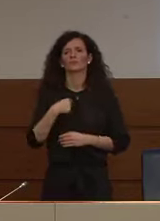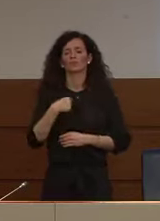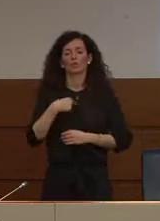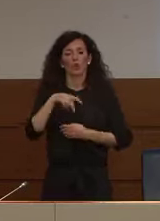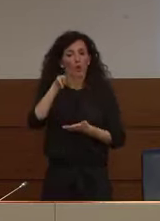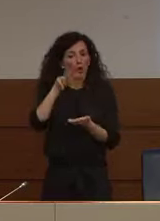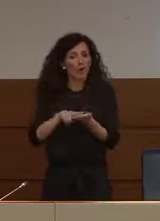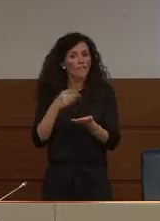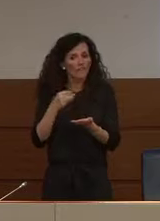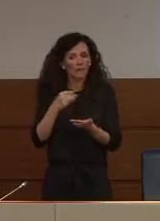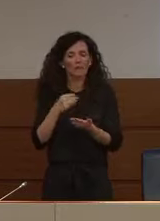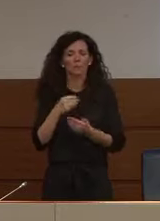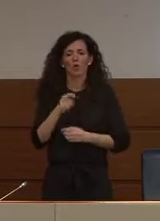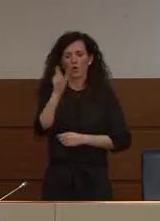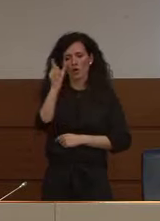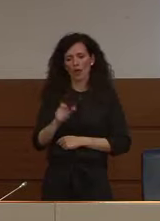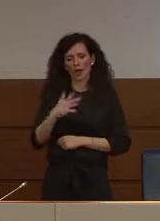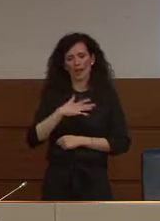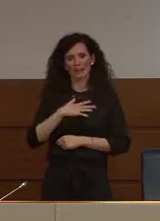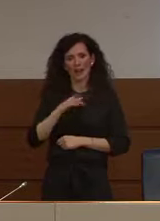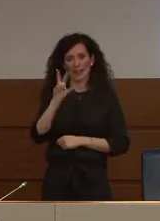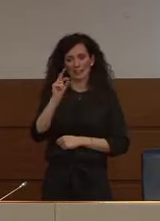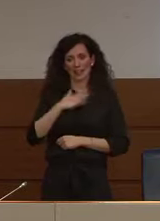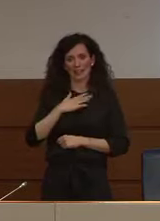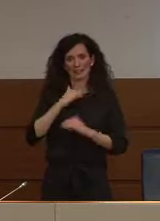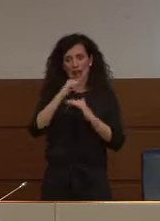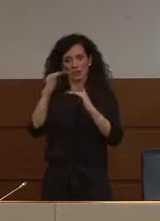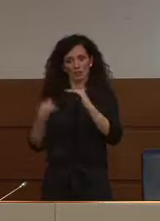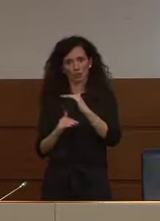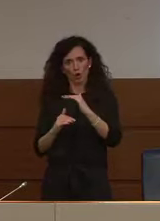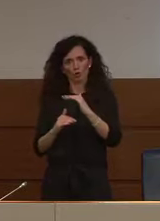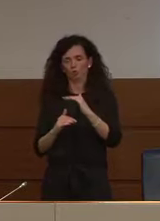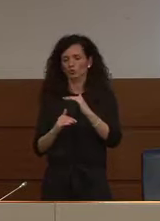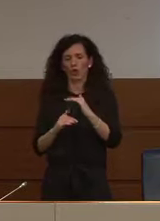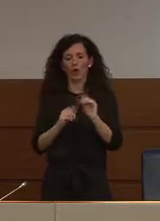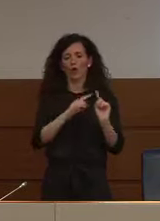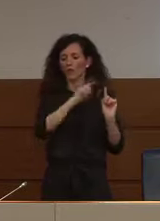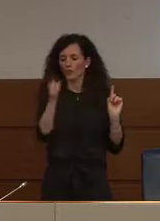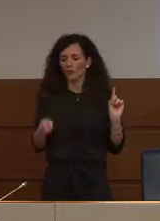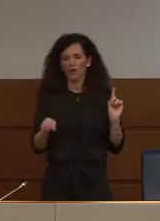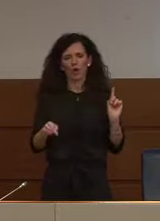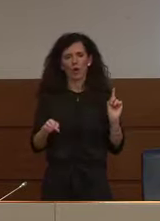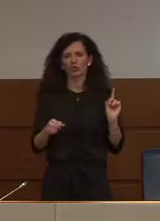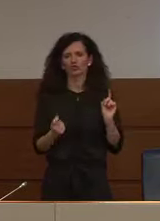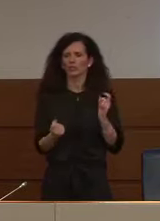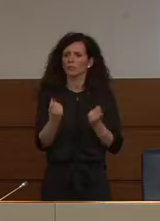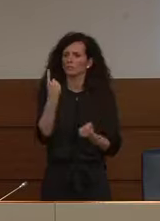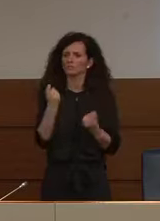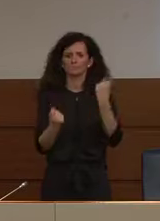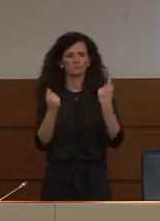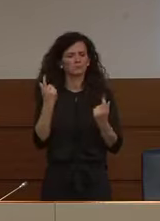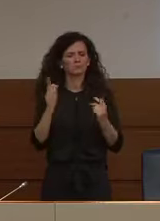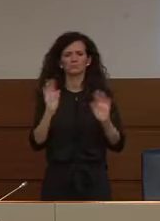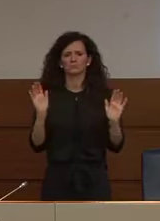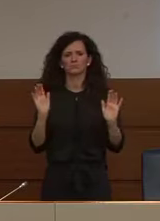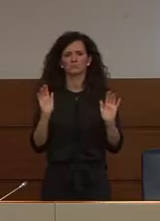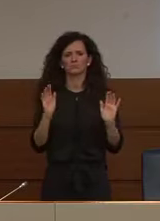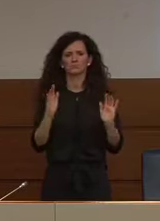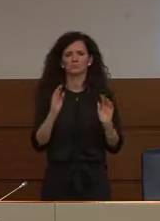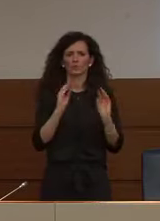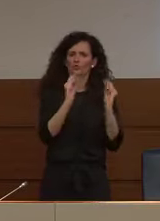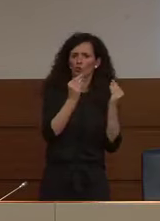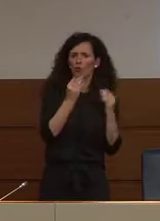30 anni di età a oggi non risultano soggetti che abbiano avuto un decorso